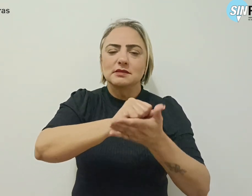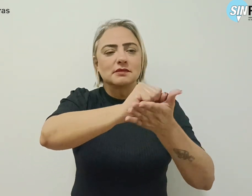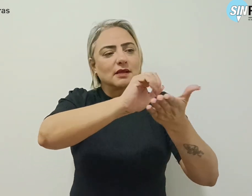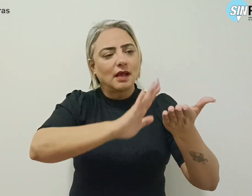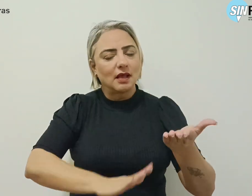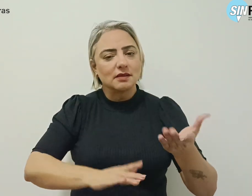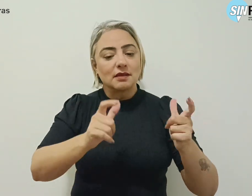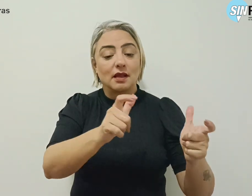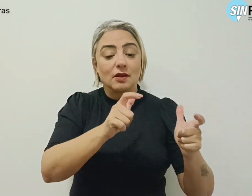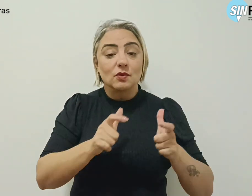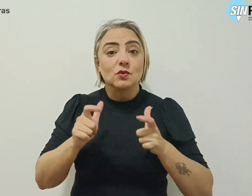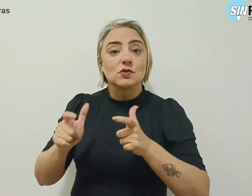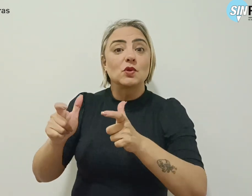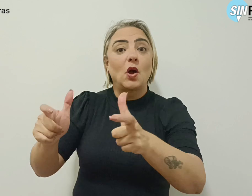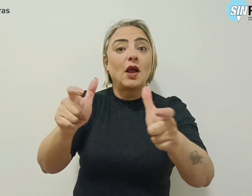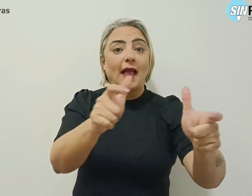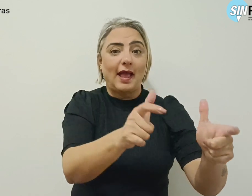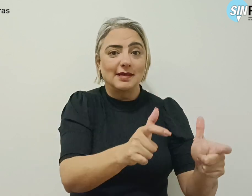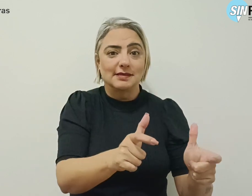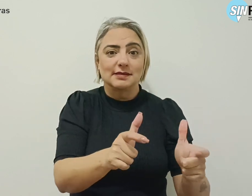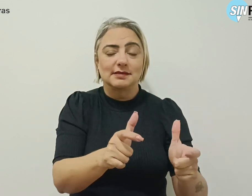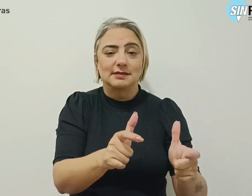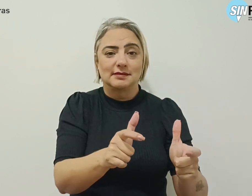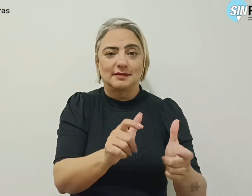territorializadas. O